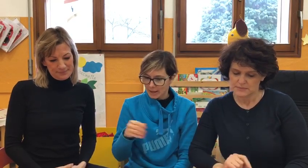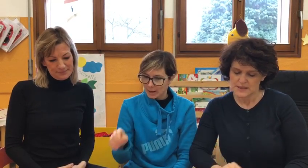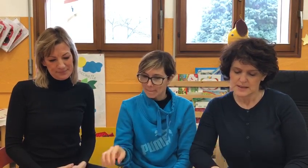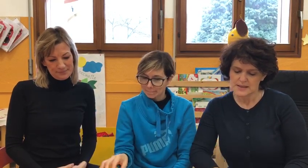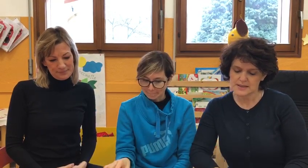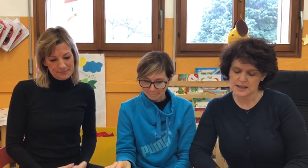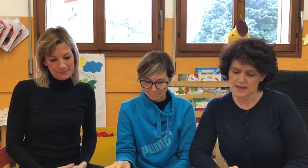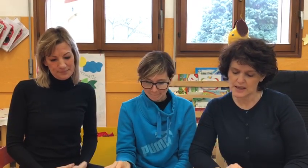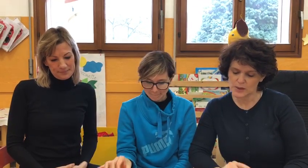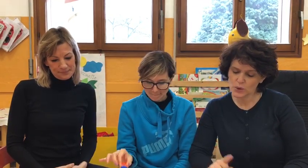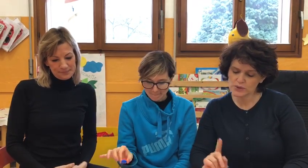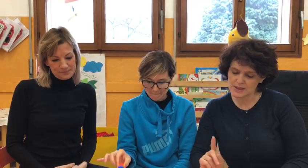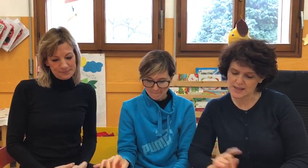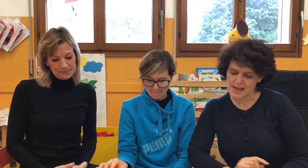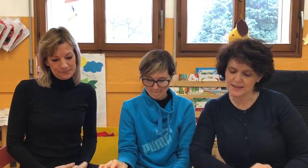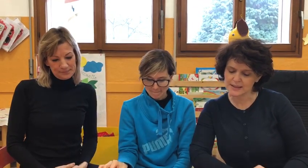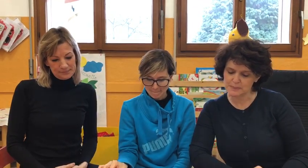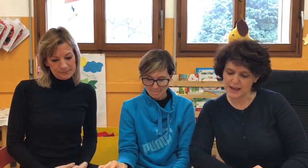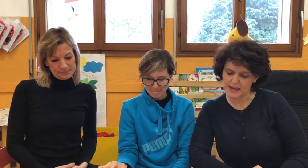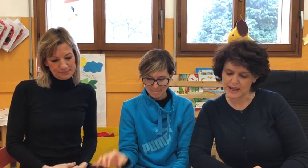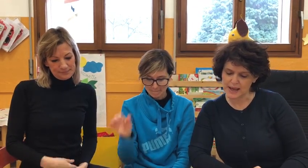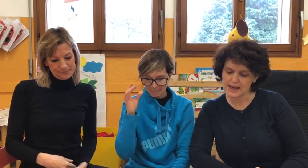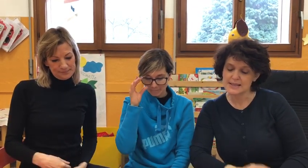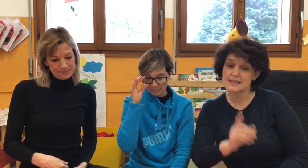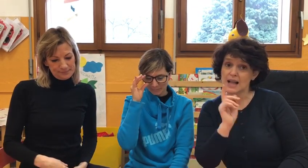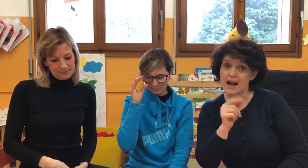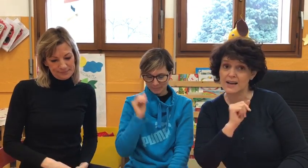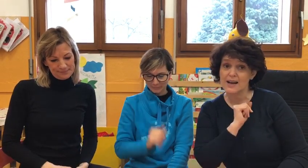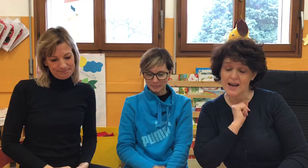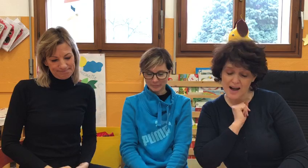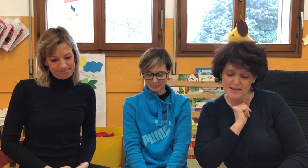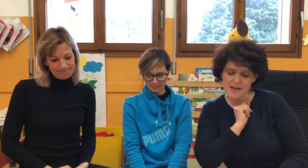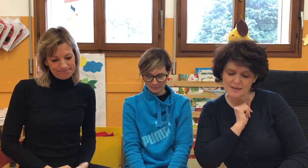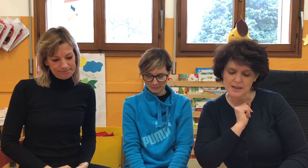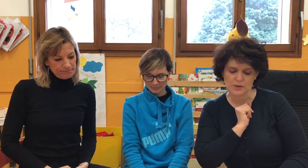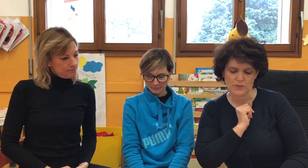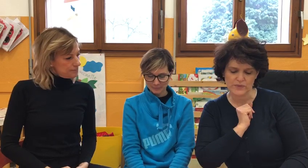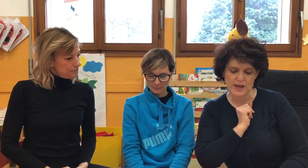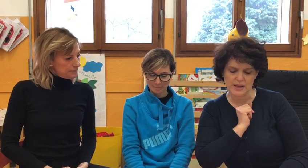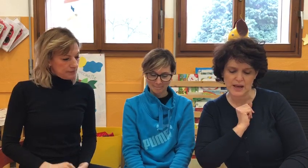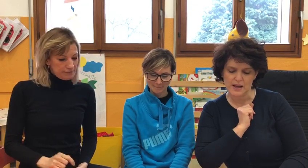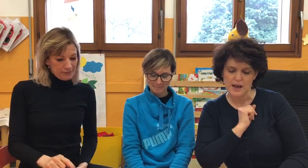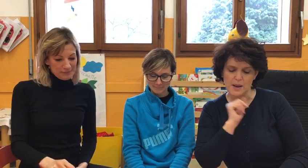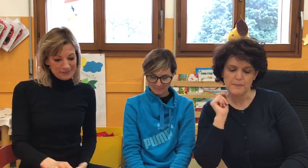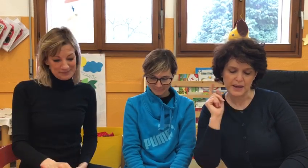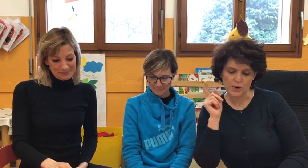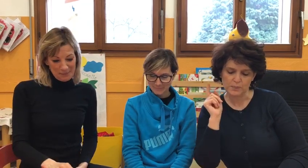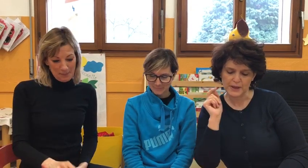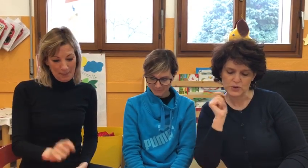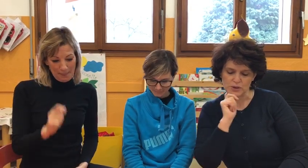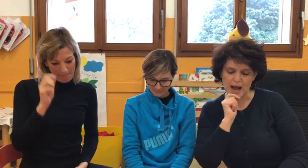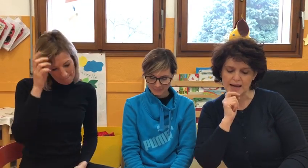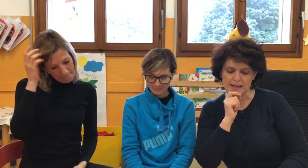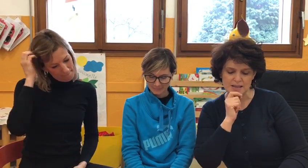Se non ti senti bene, stare a casa ti conviene. Per non peggiorare la